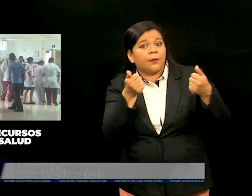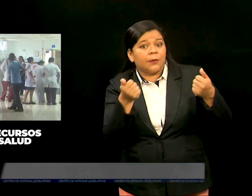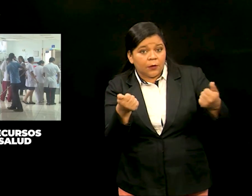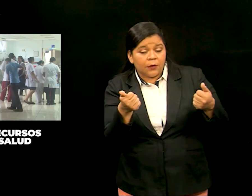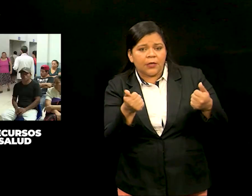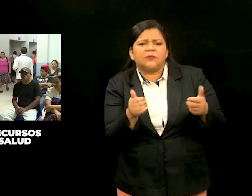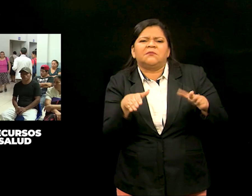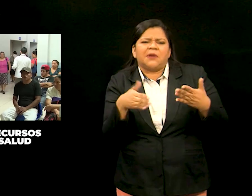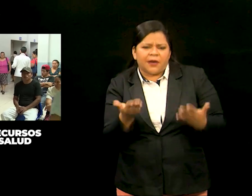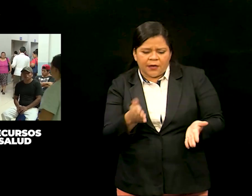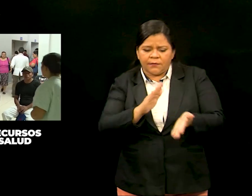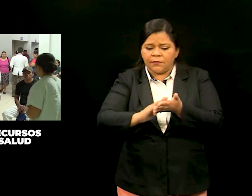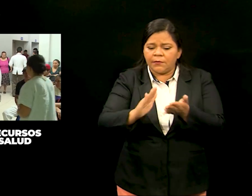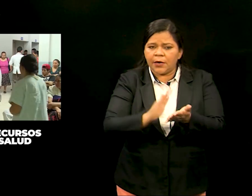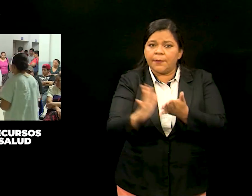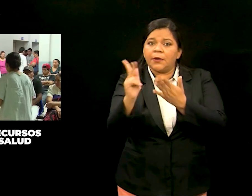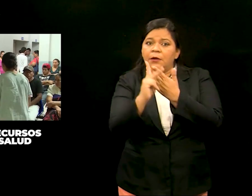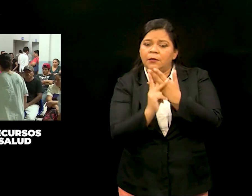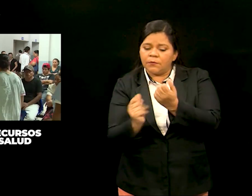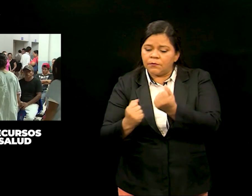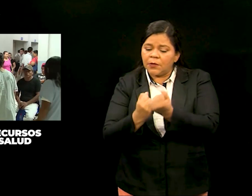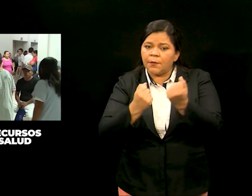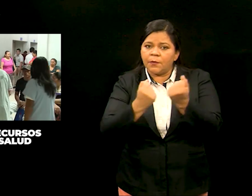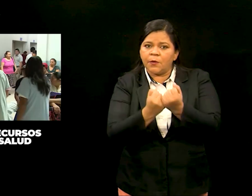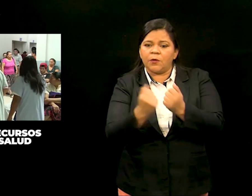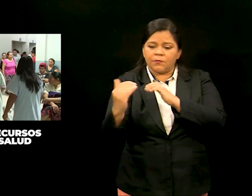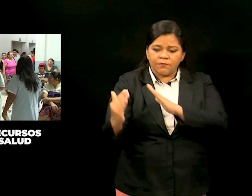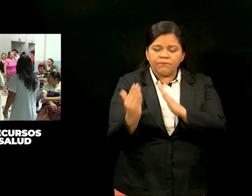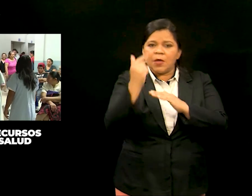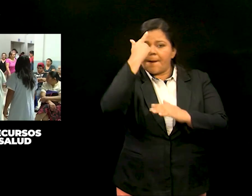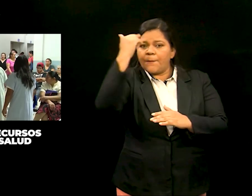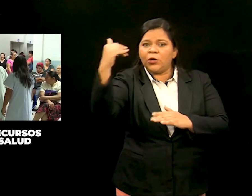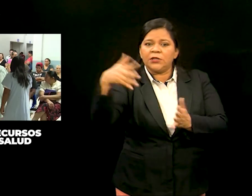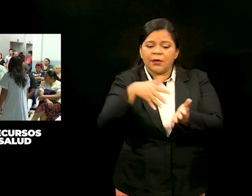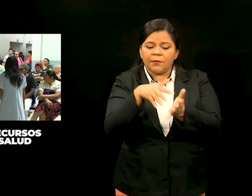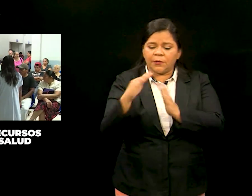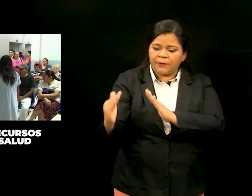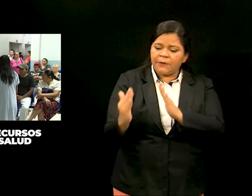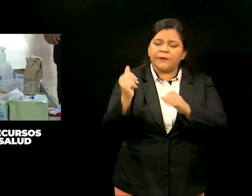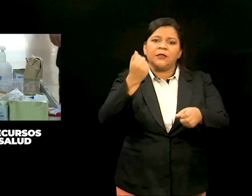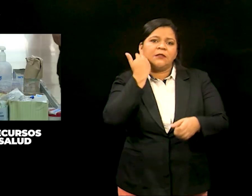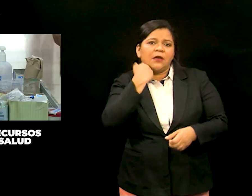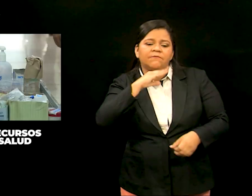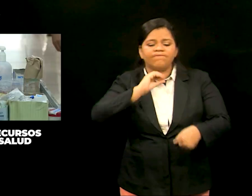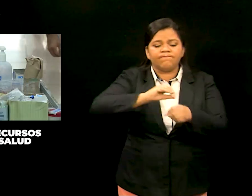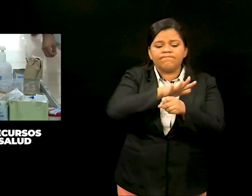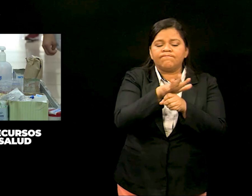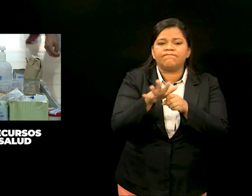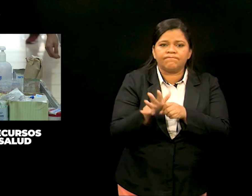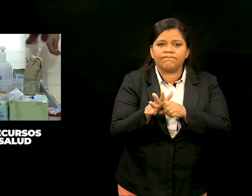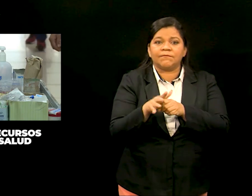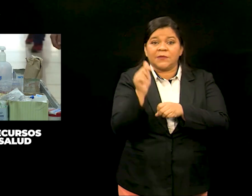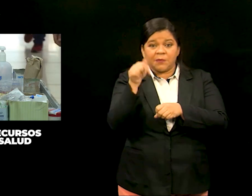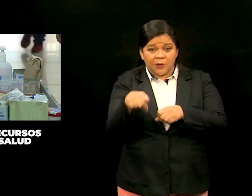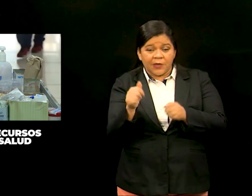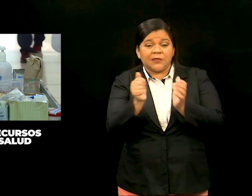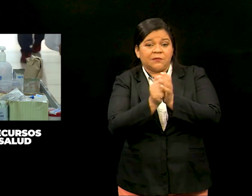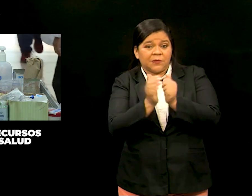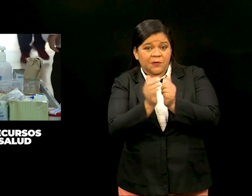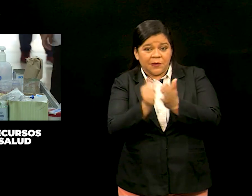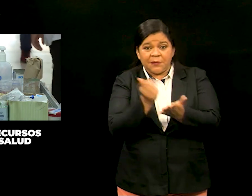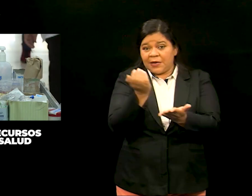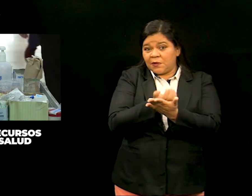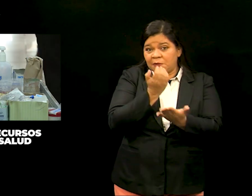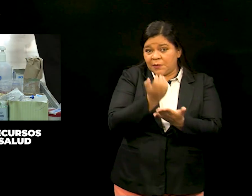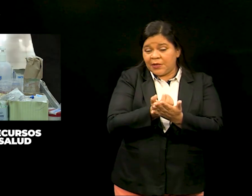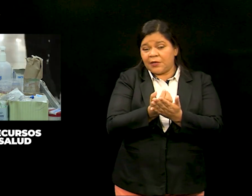destinados a financiar el programa de fortalecimiento de la política pública y gestión fiscal para la atención de la crisis sanitaria y económica